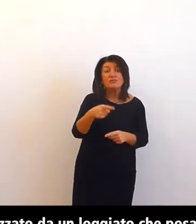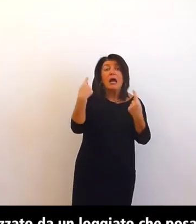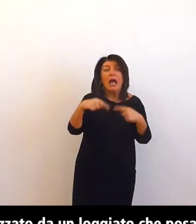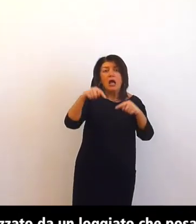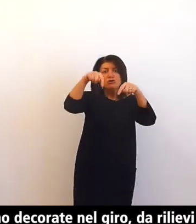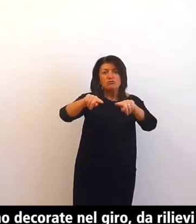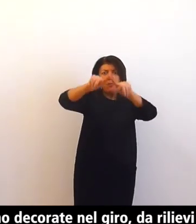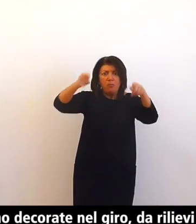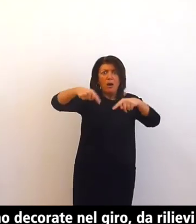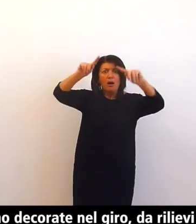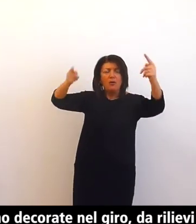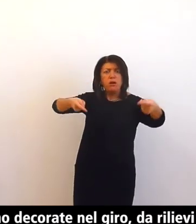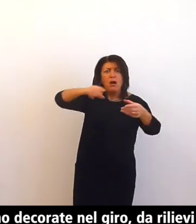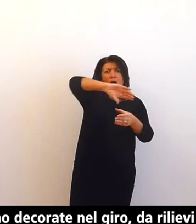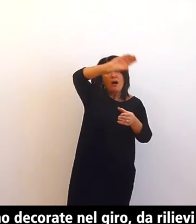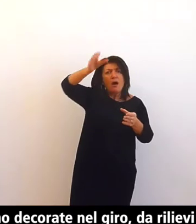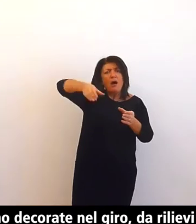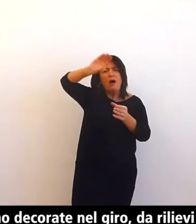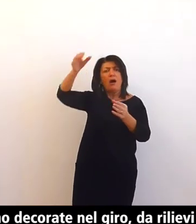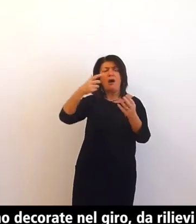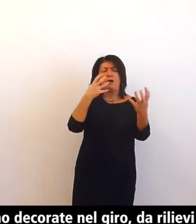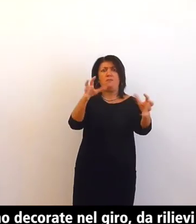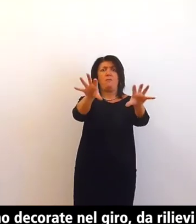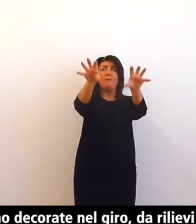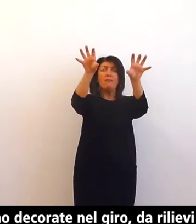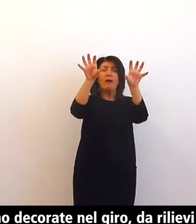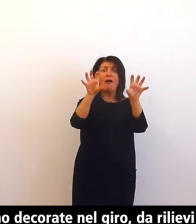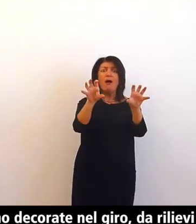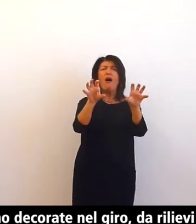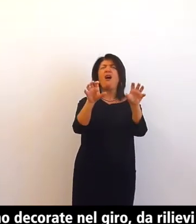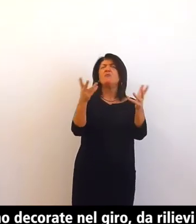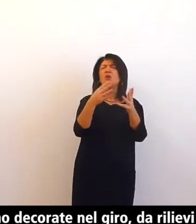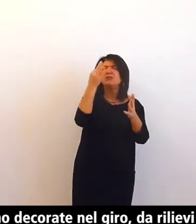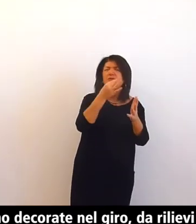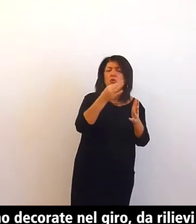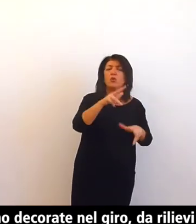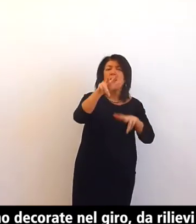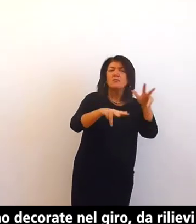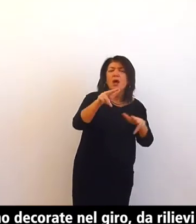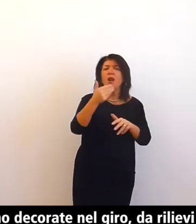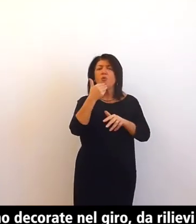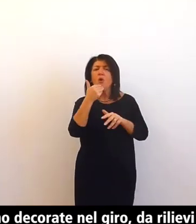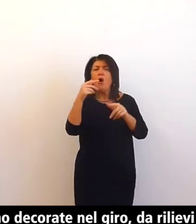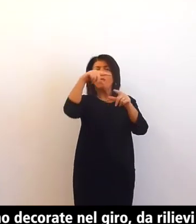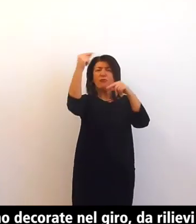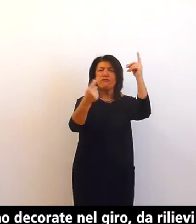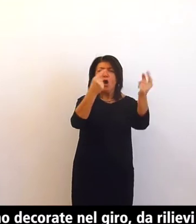decorate nel giro da rilievi antropomorfi zoomorfi fitomorfi e geometrici